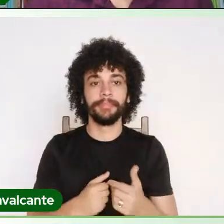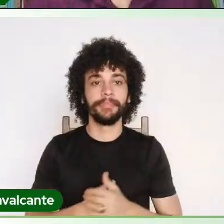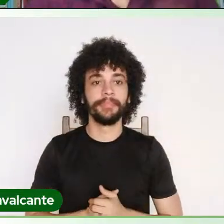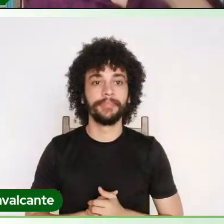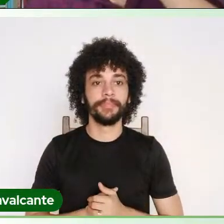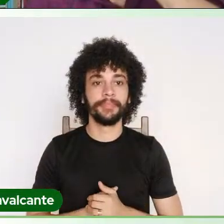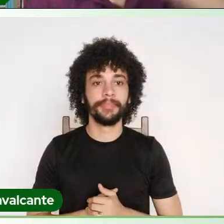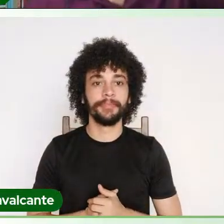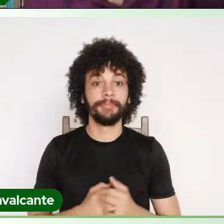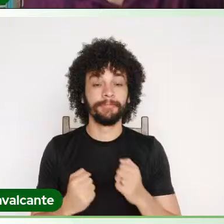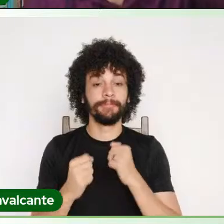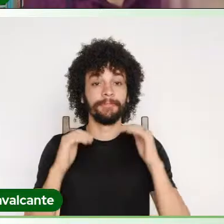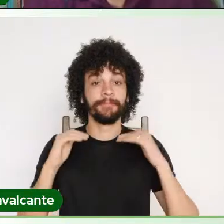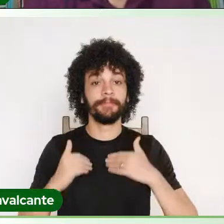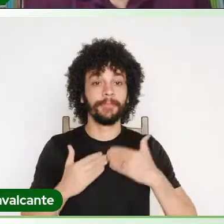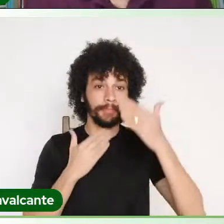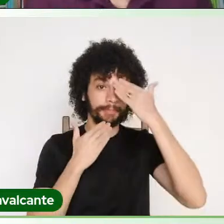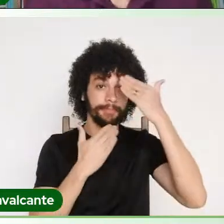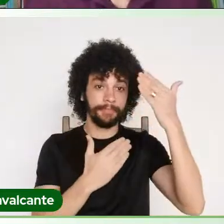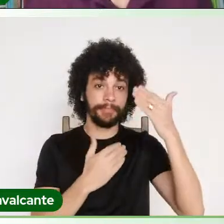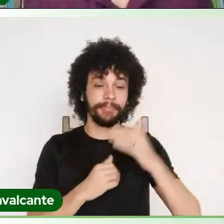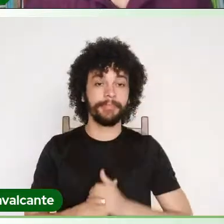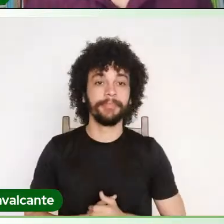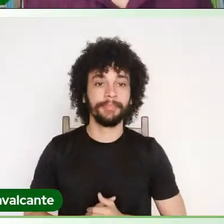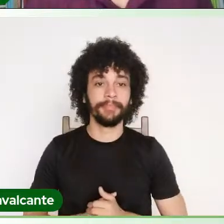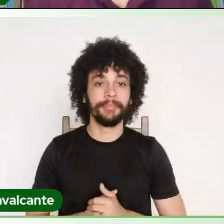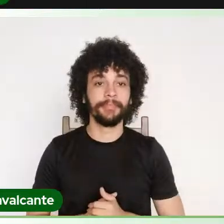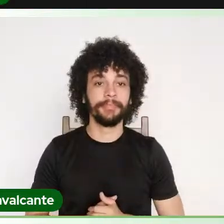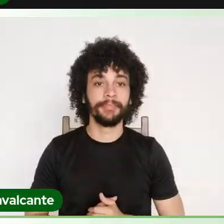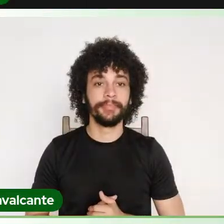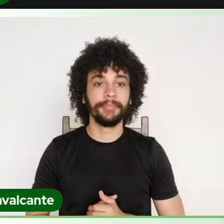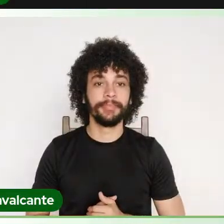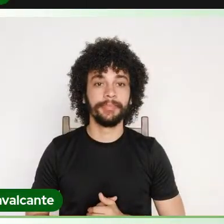Um abraço, professora, beijão. Obrigada.